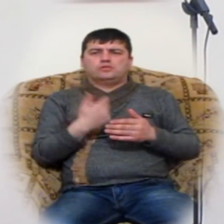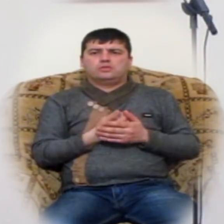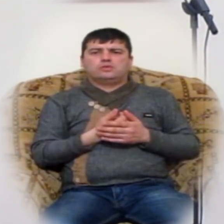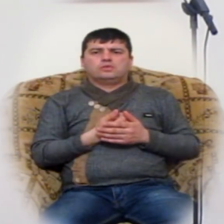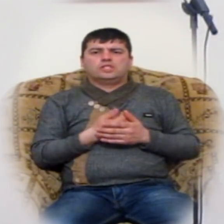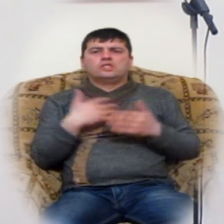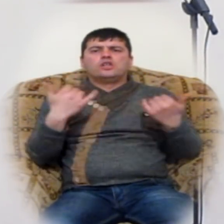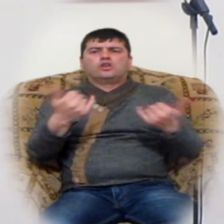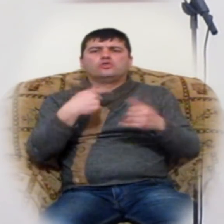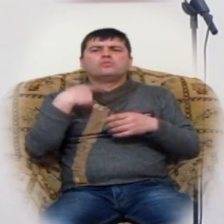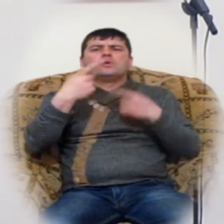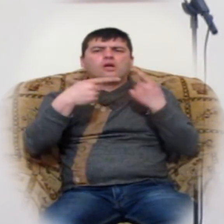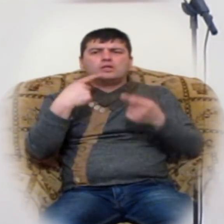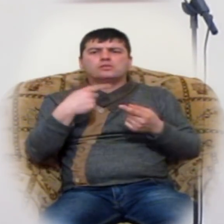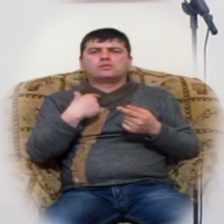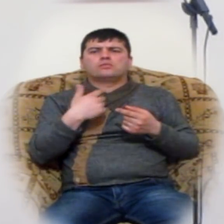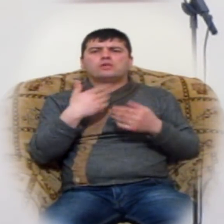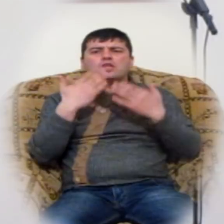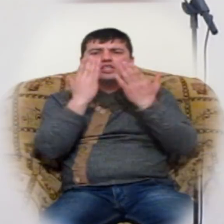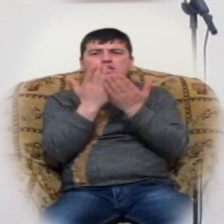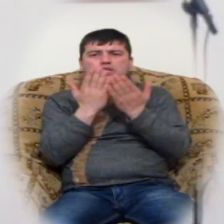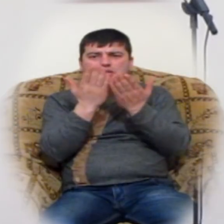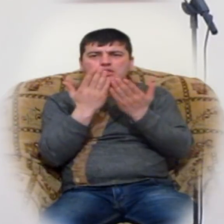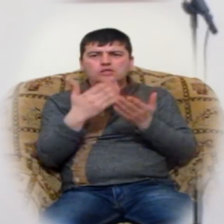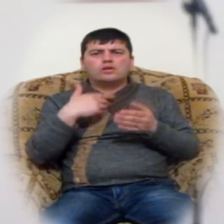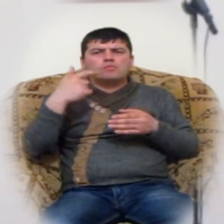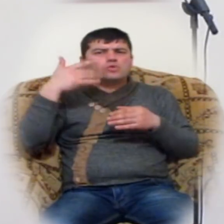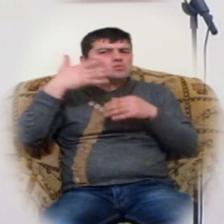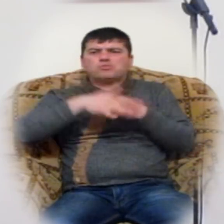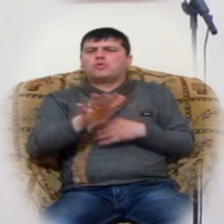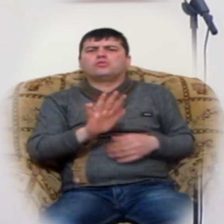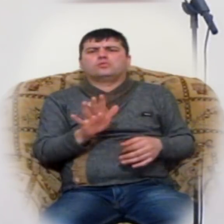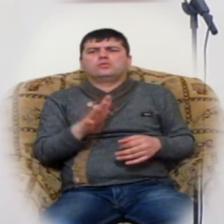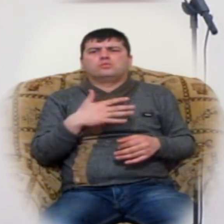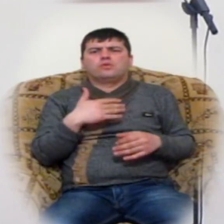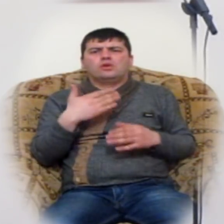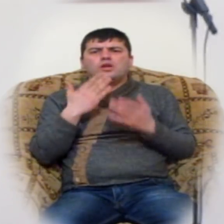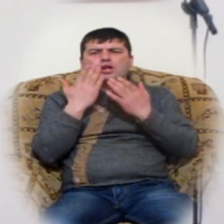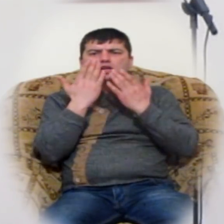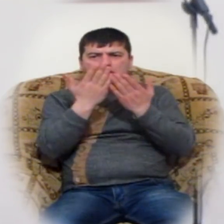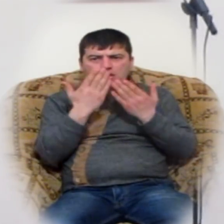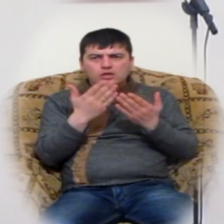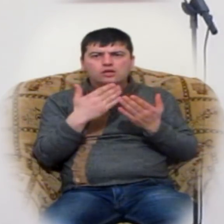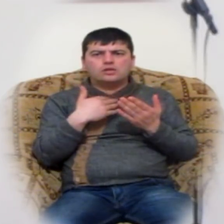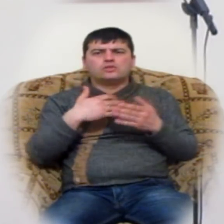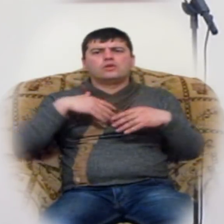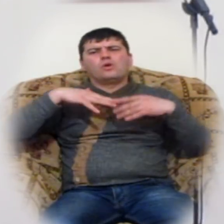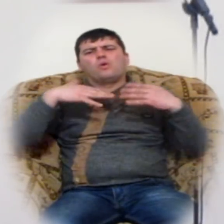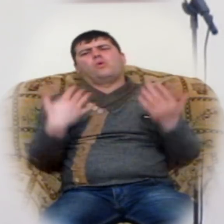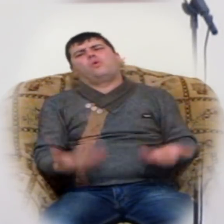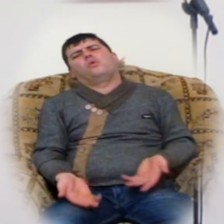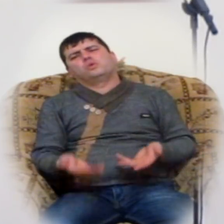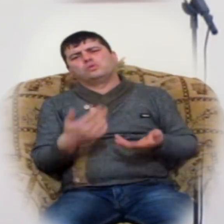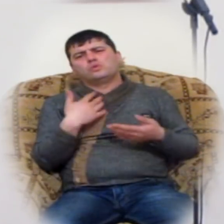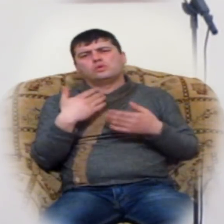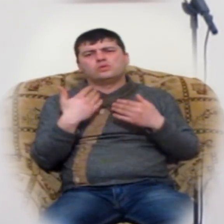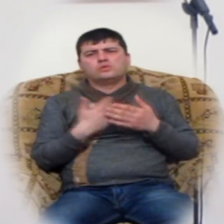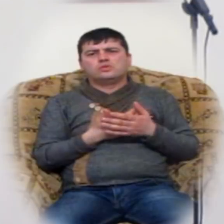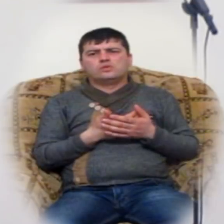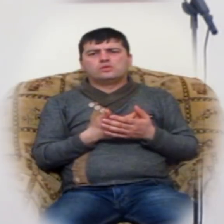Այս որ մեք ասում ենք, գիրկը կարտացինք ու չհասկացանք, գիրկը կարտացինք ո հոգնեցինք, գիրկը